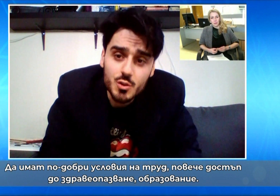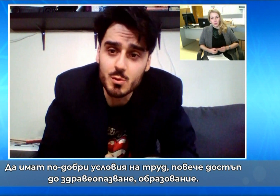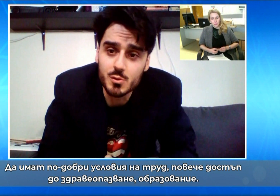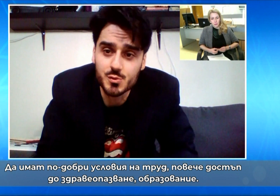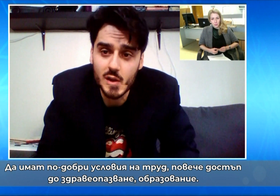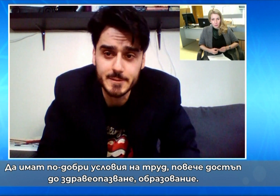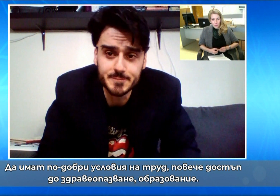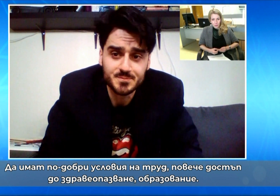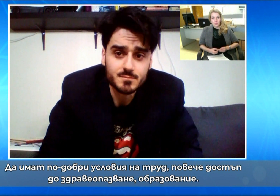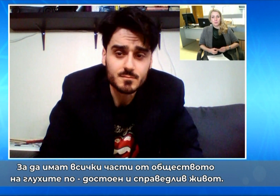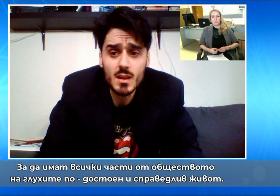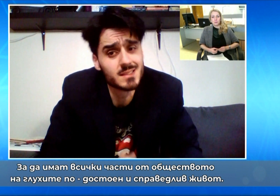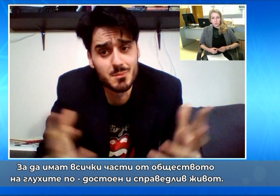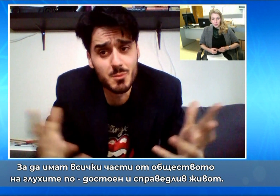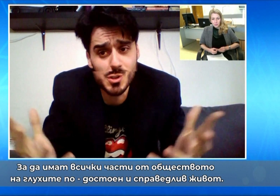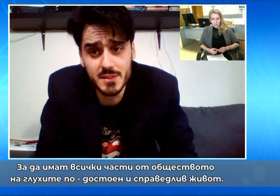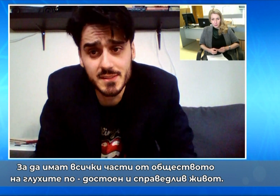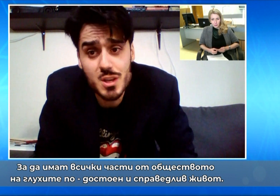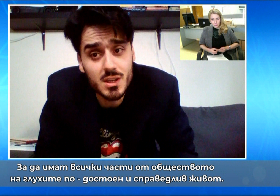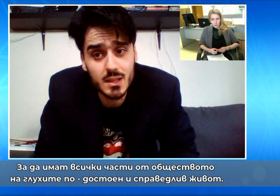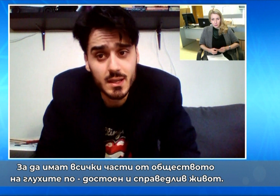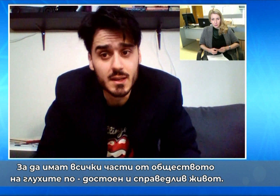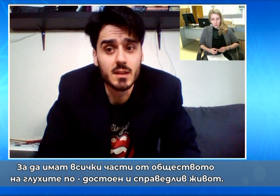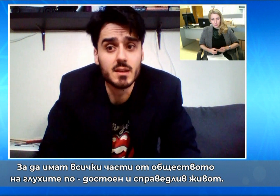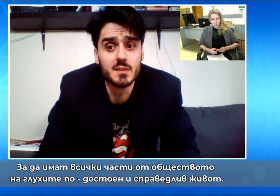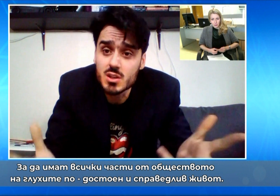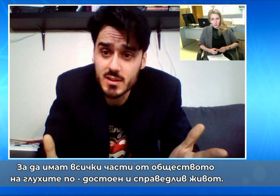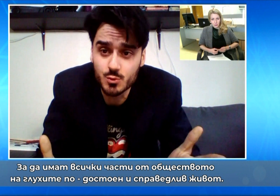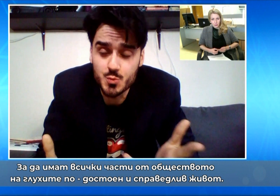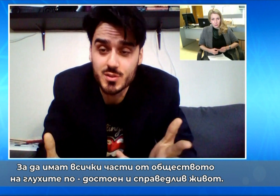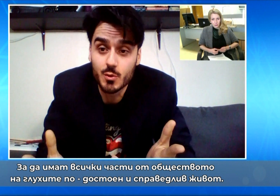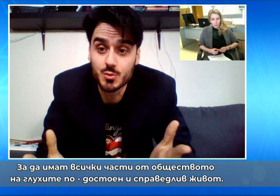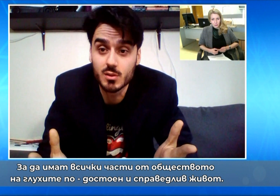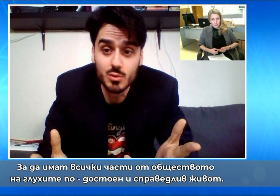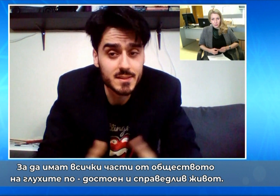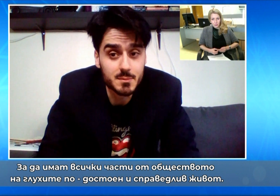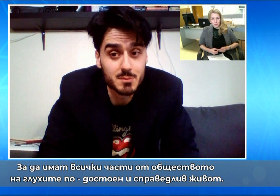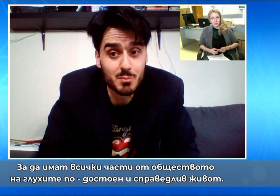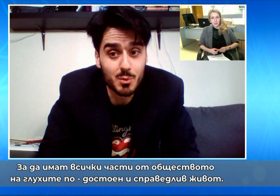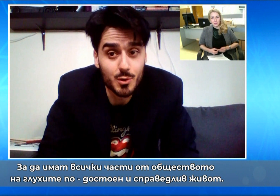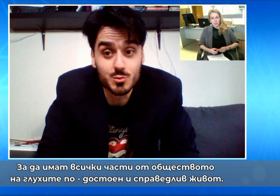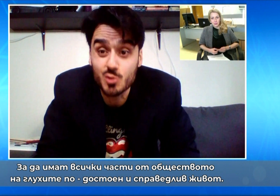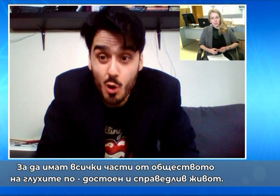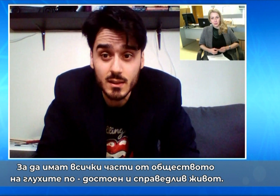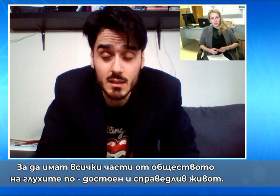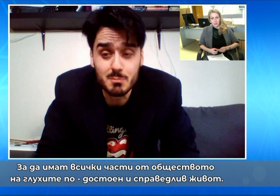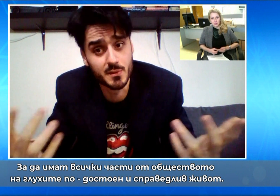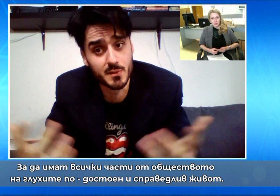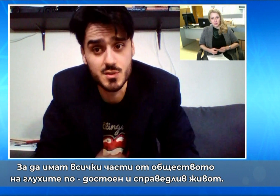образование, за да може да имат всички, и всички части от обществото на глухите, да имат по-достоен и по-справедлив живот.